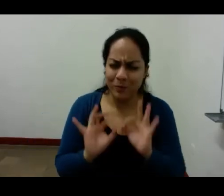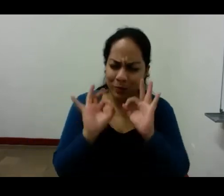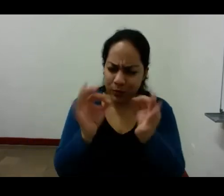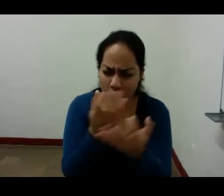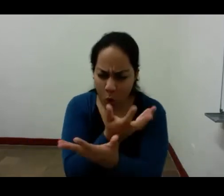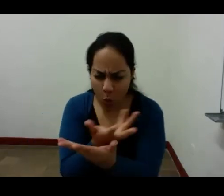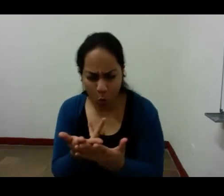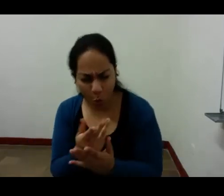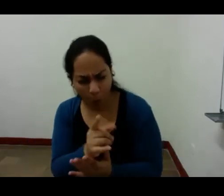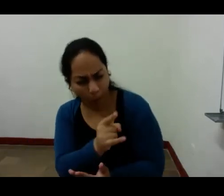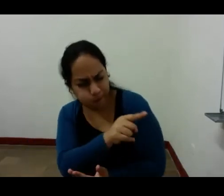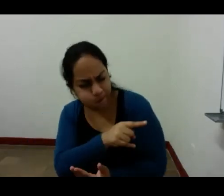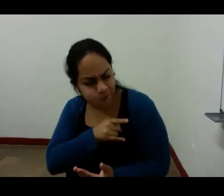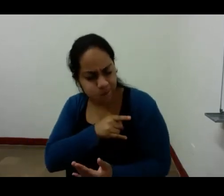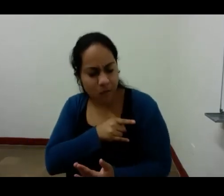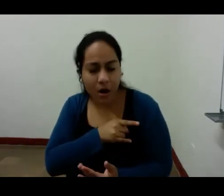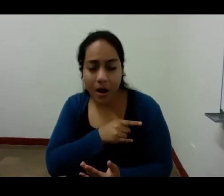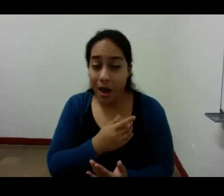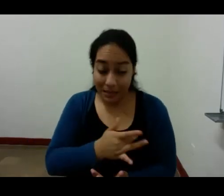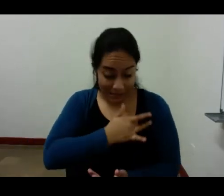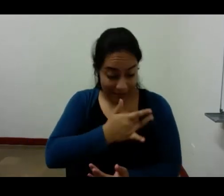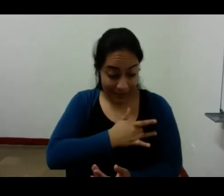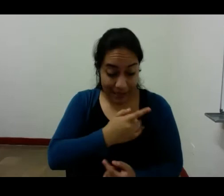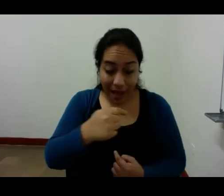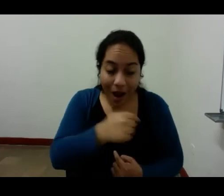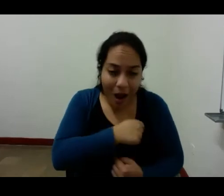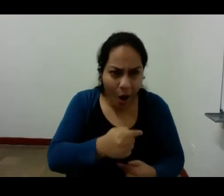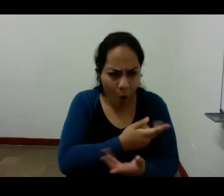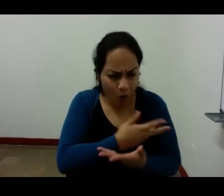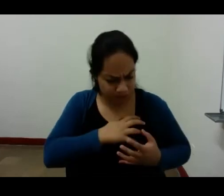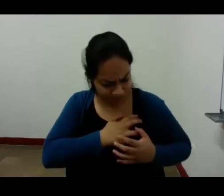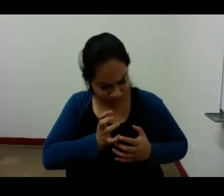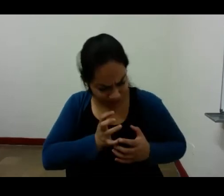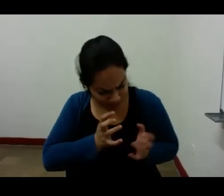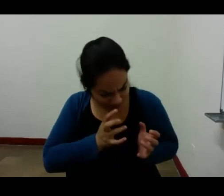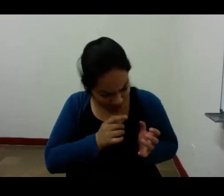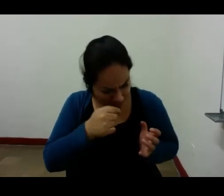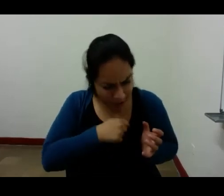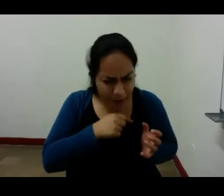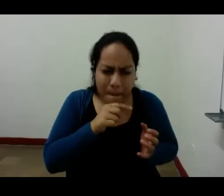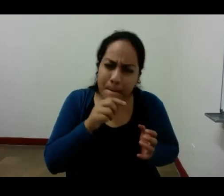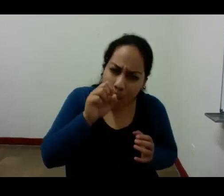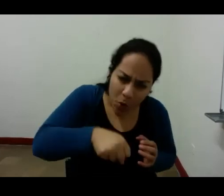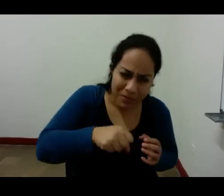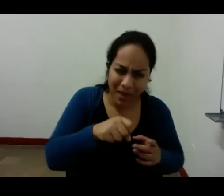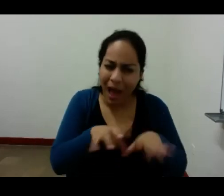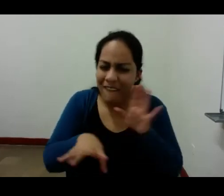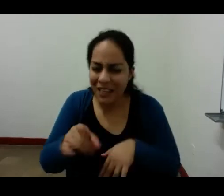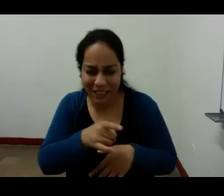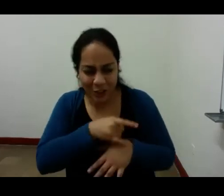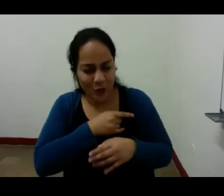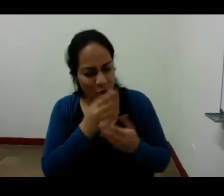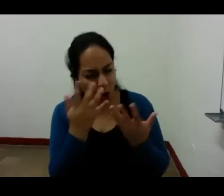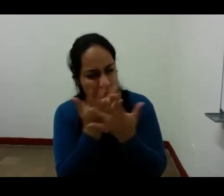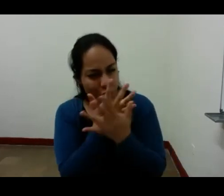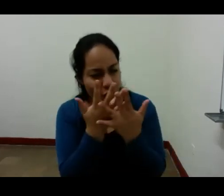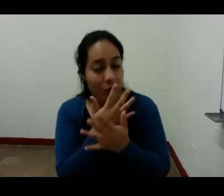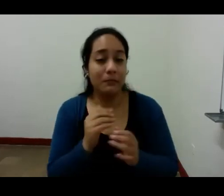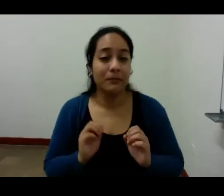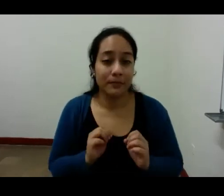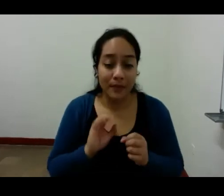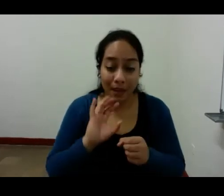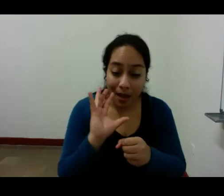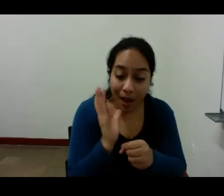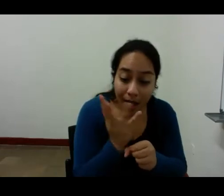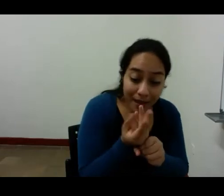lo que se siente fuera de modo grosero y confuso el arte y en